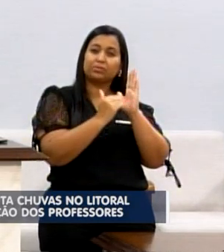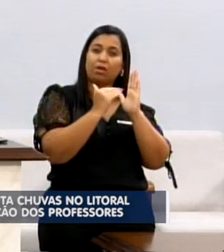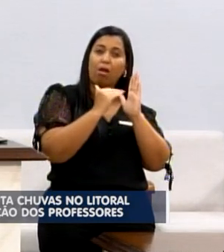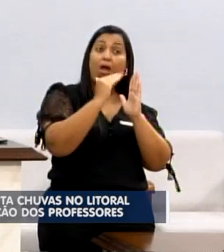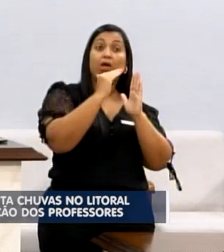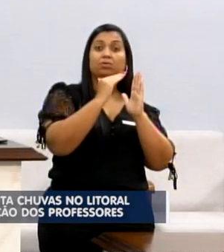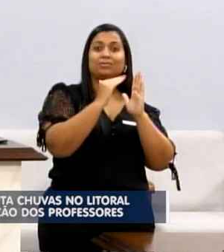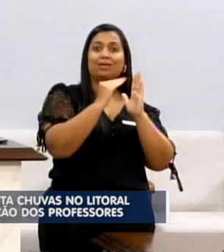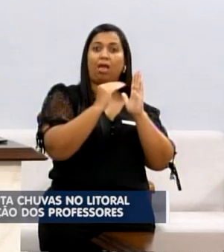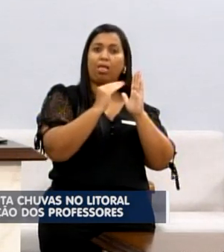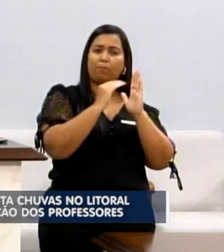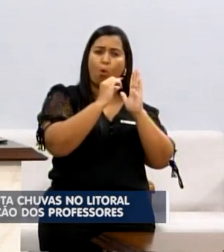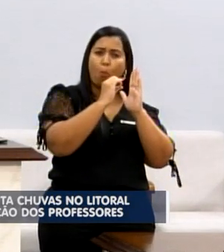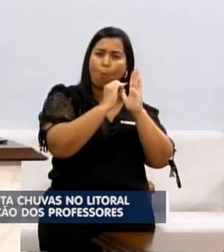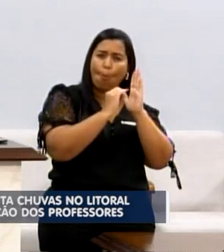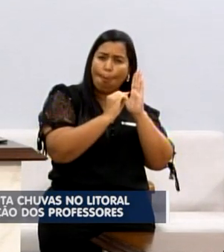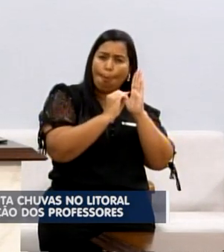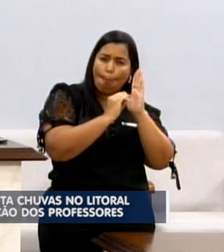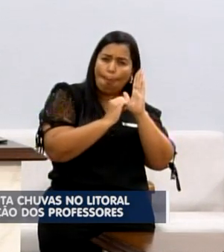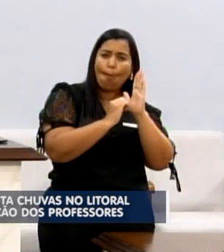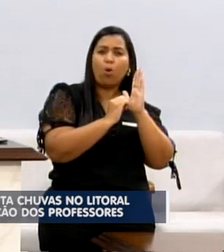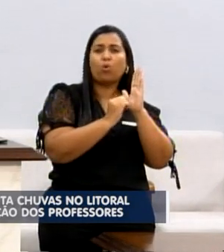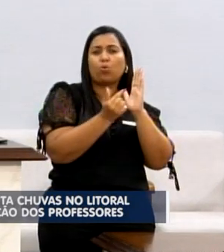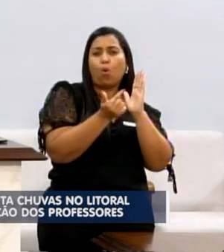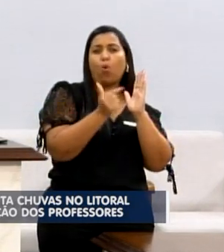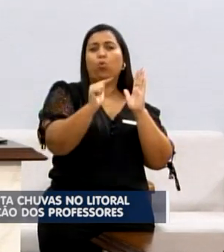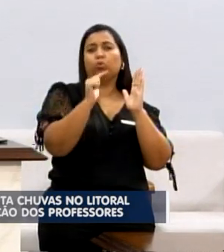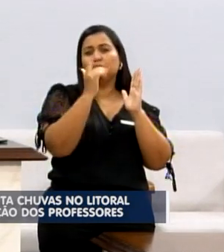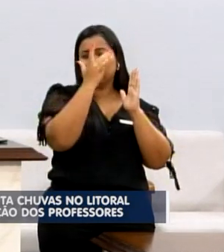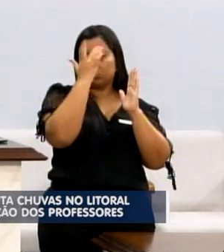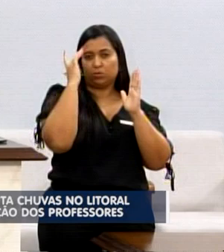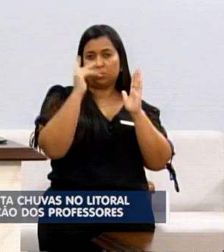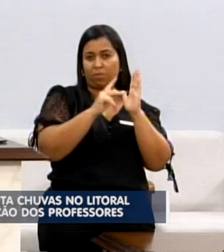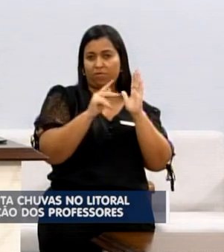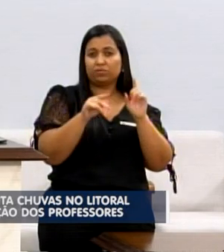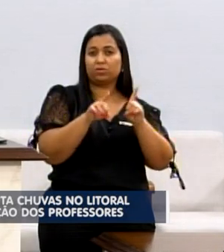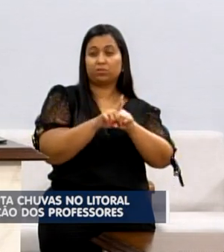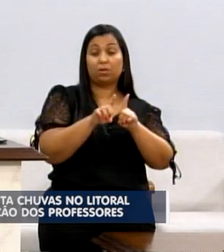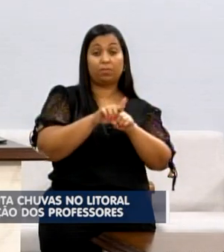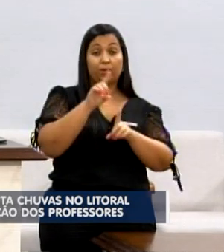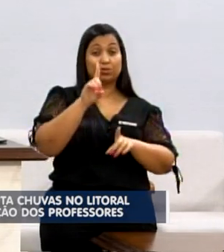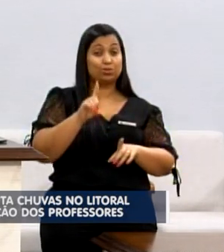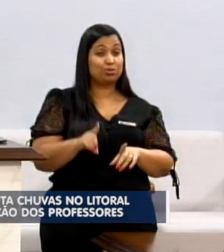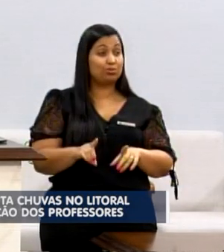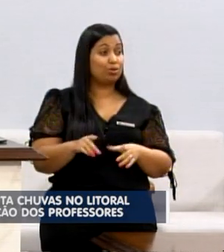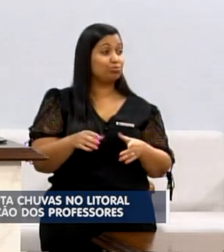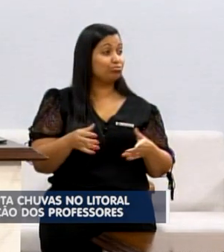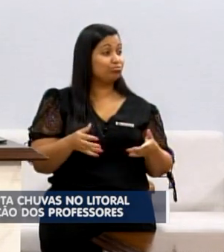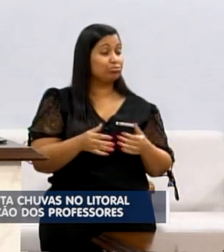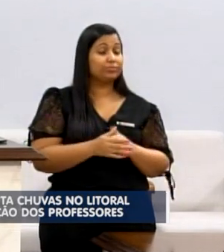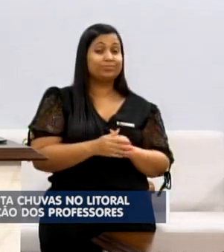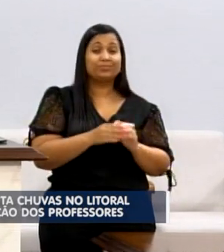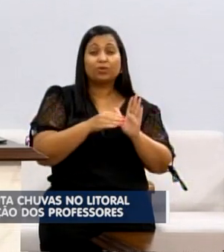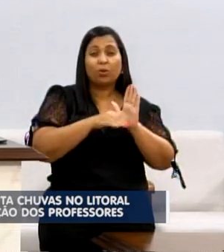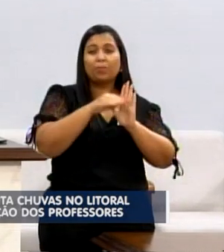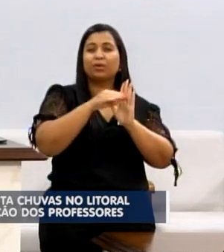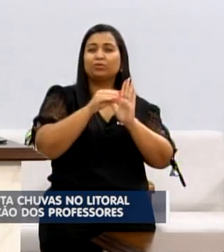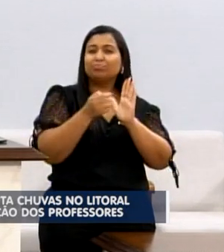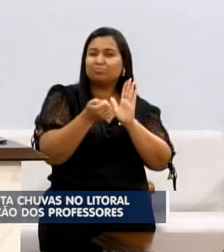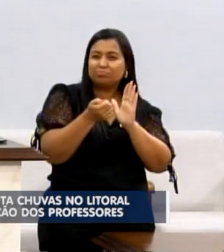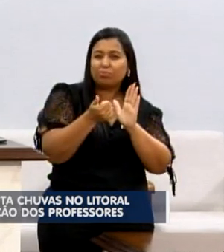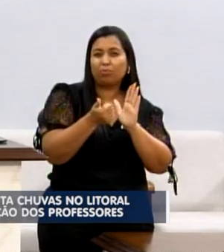depois um aumento menor, e também para os diretores um aumento menor.